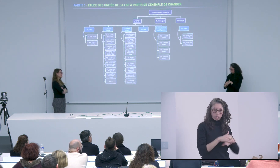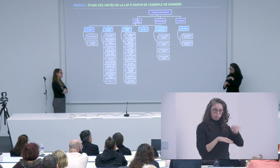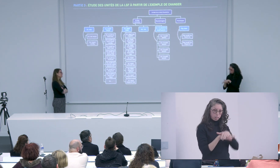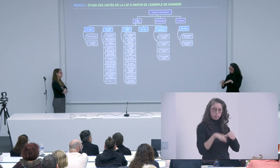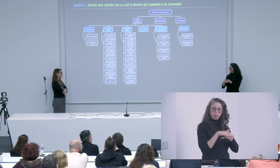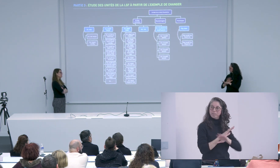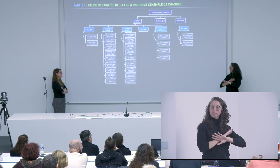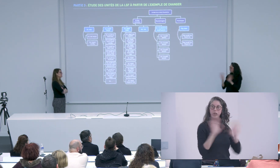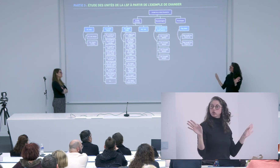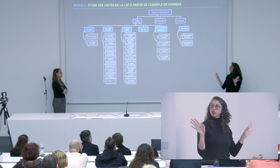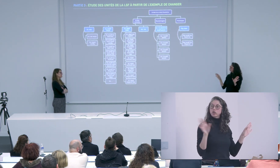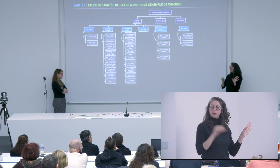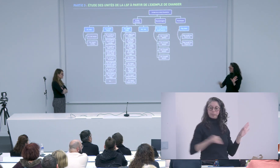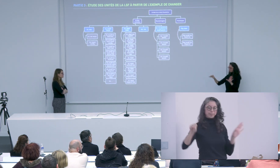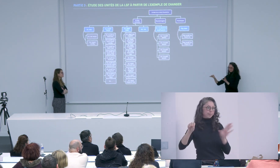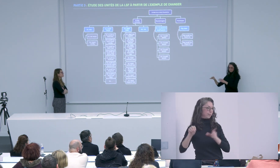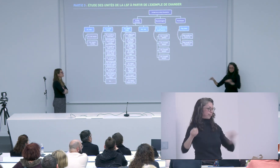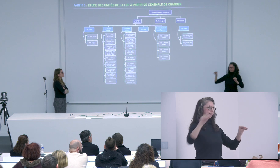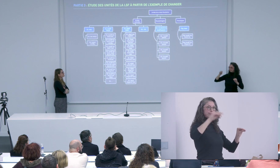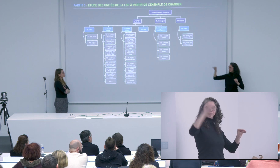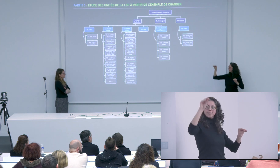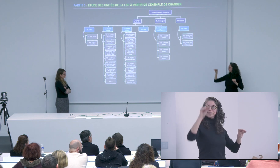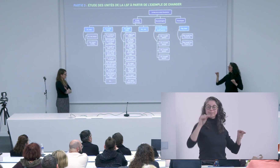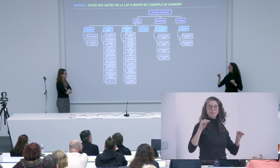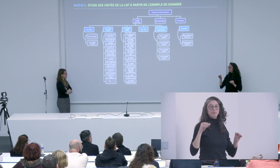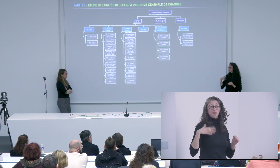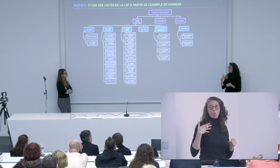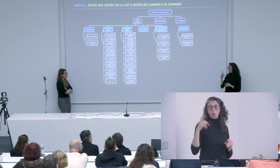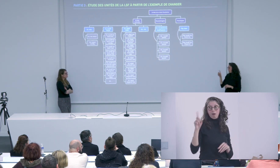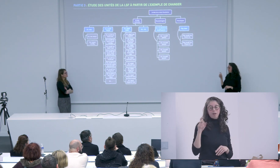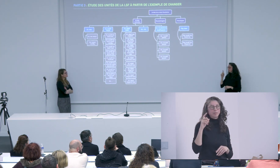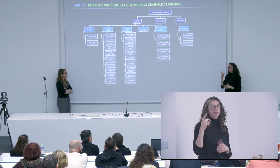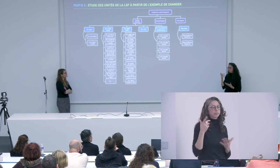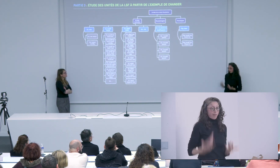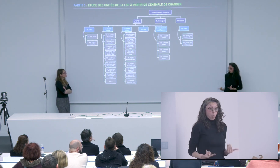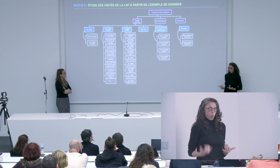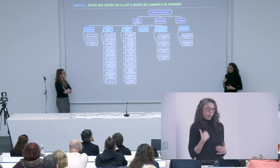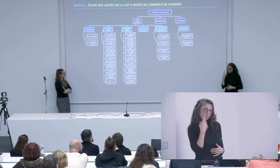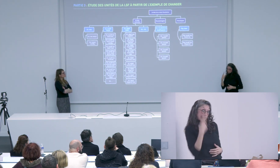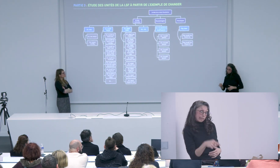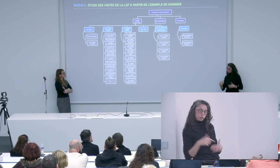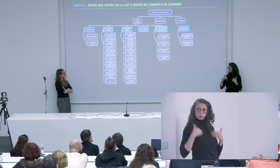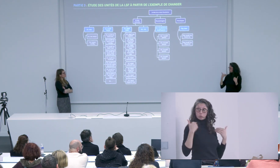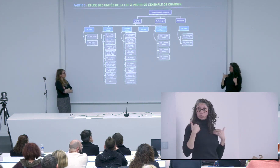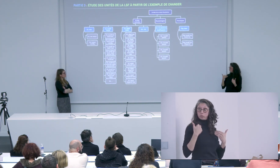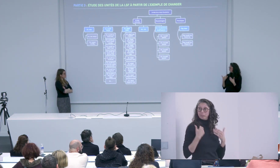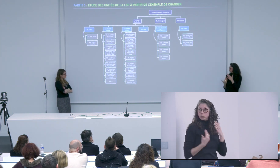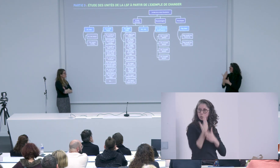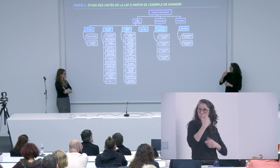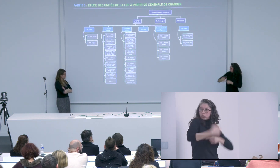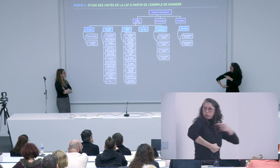qui sont mises en place et on a on a cette notion de